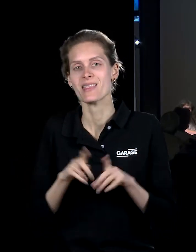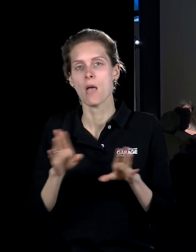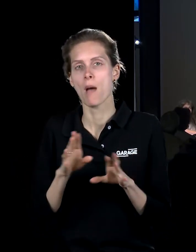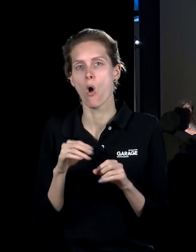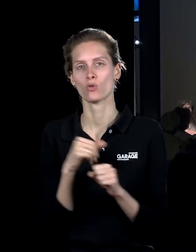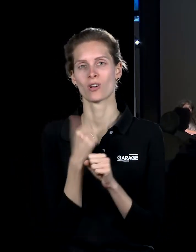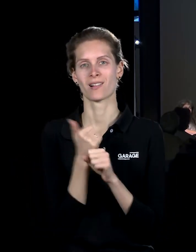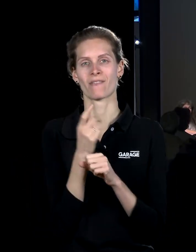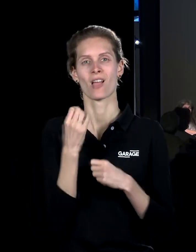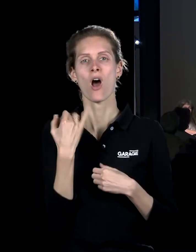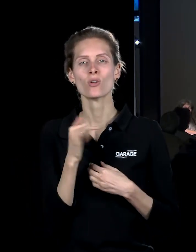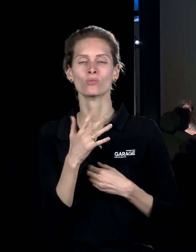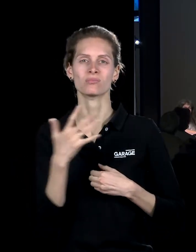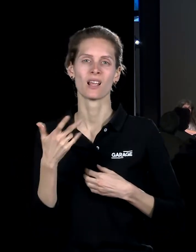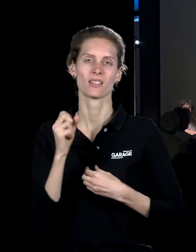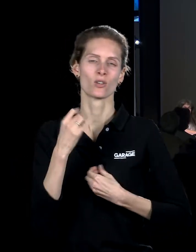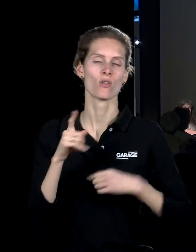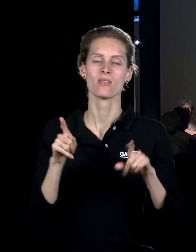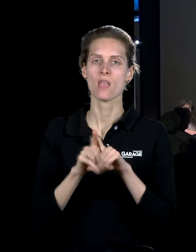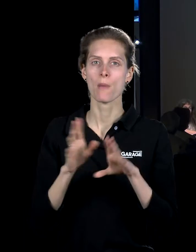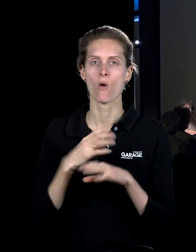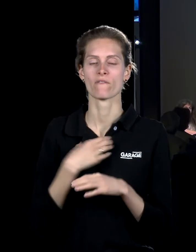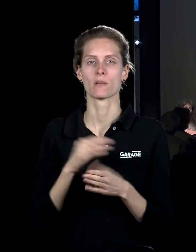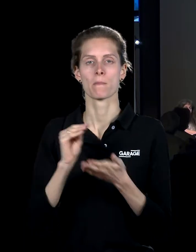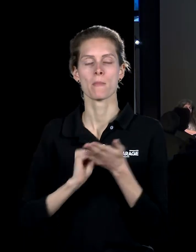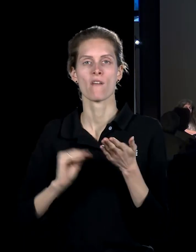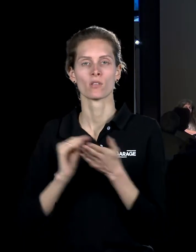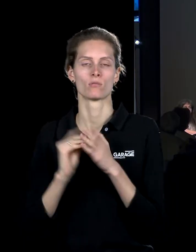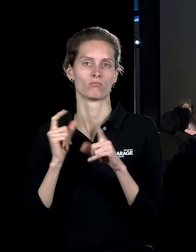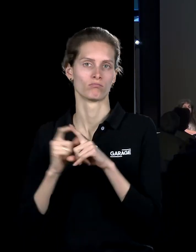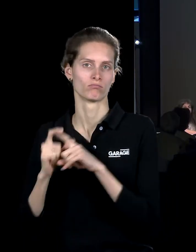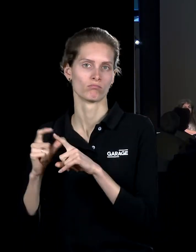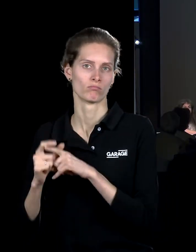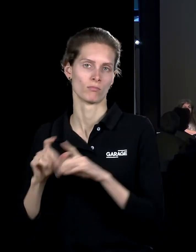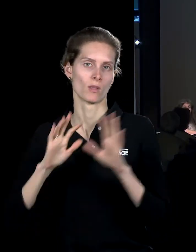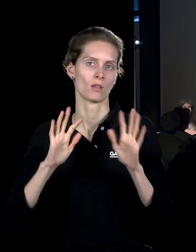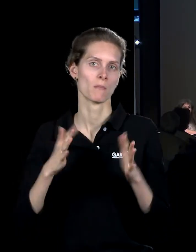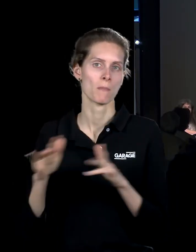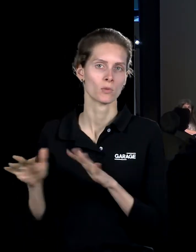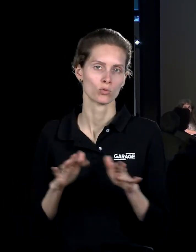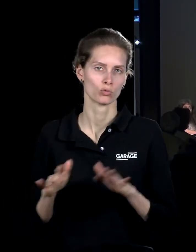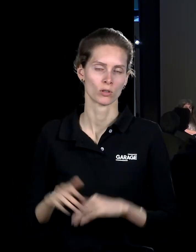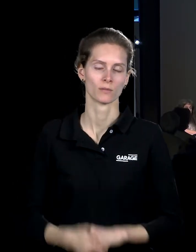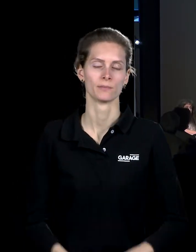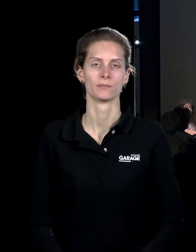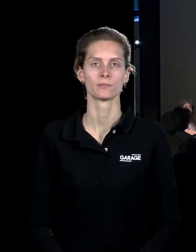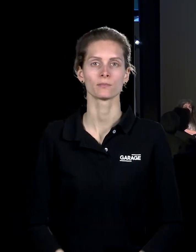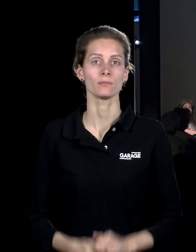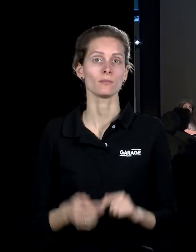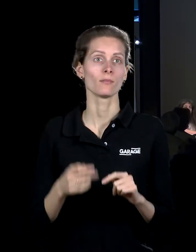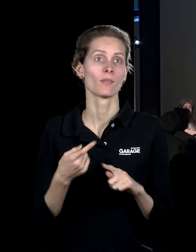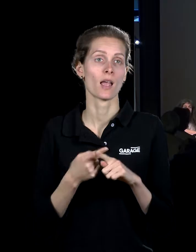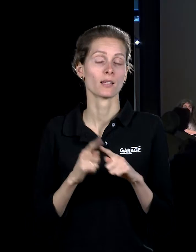невозможно. И что, собственно говоря, вот это способ, вот такое вот повторение фильма – это способ его увидеть,